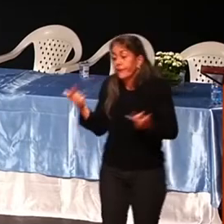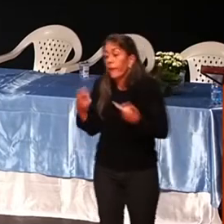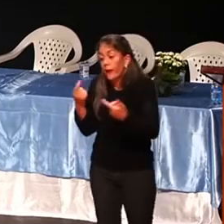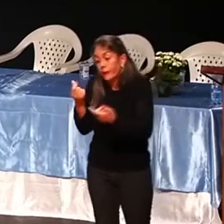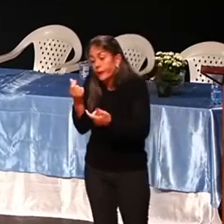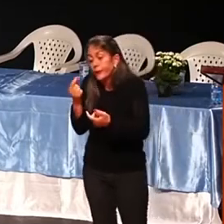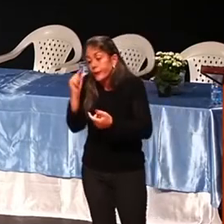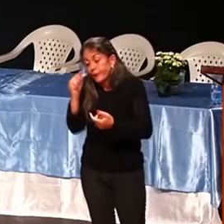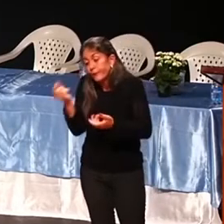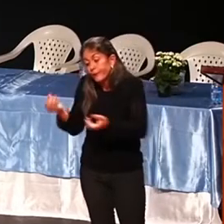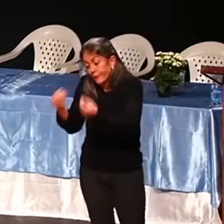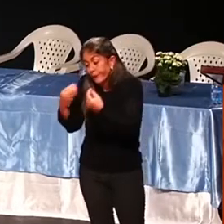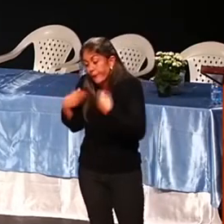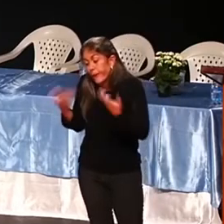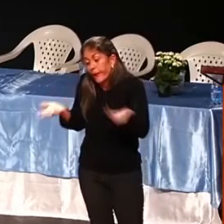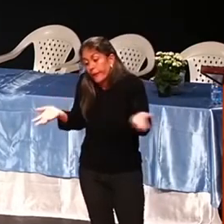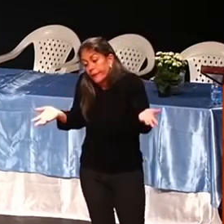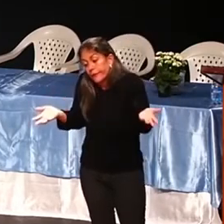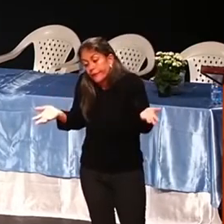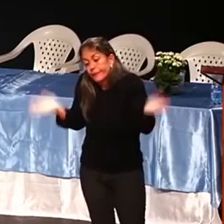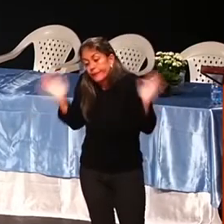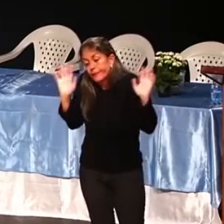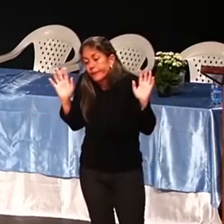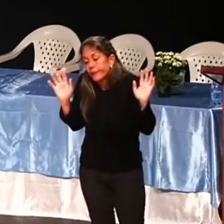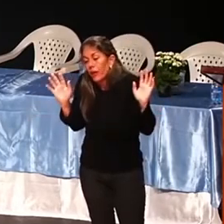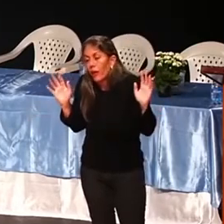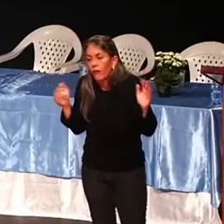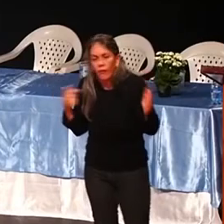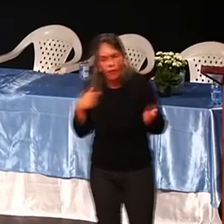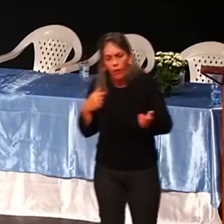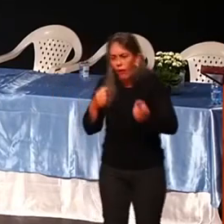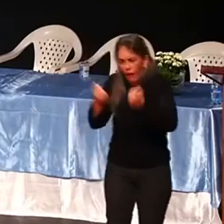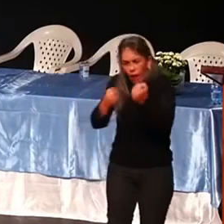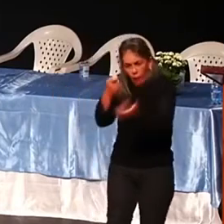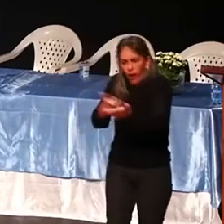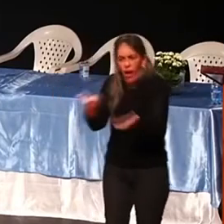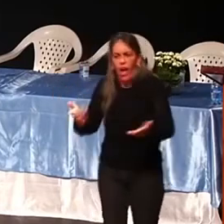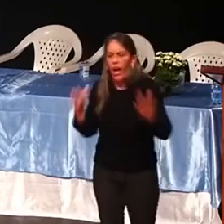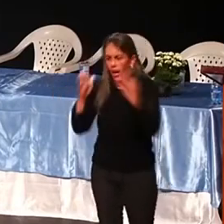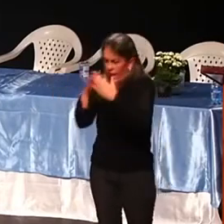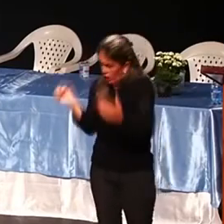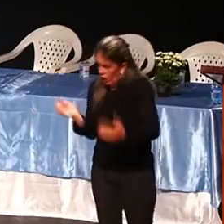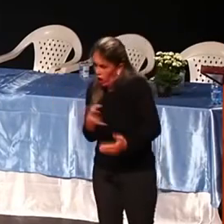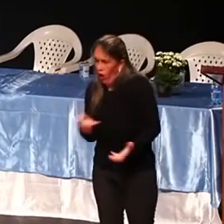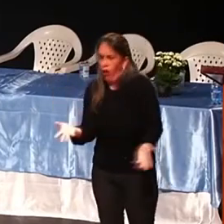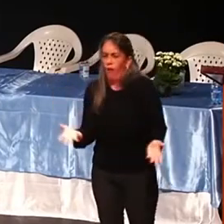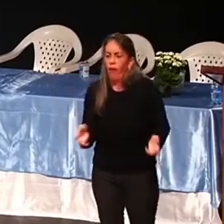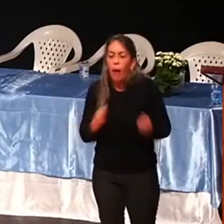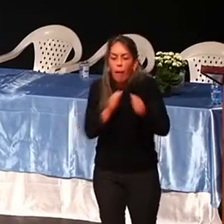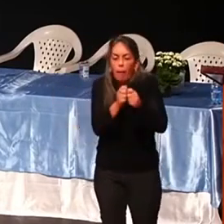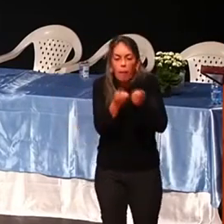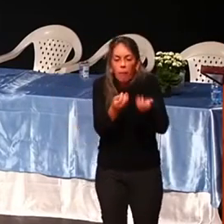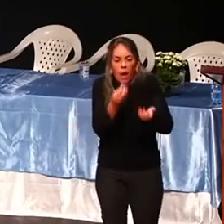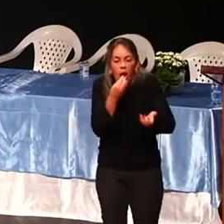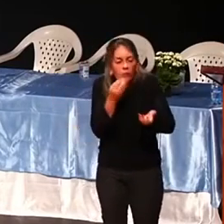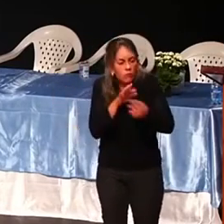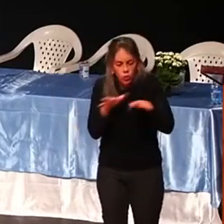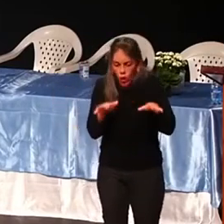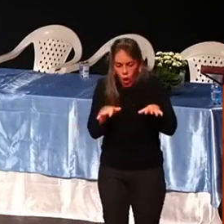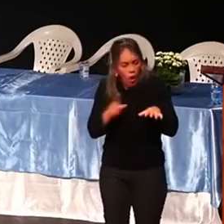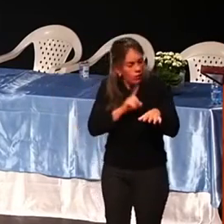Vai ganhar a prestação do carro? De uma casa nova? Vai ganhar o pão de cada dia, humilde, né?